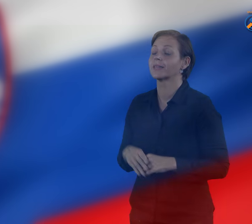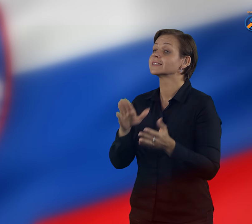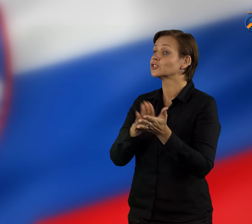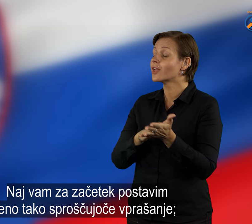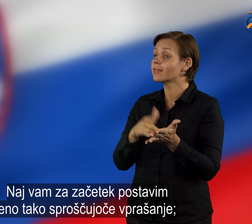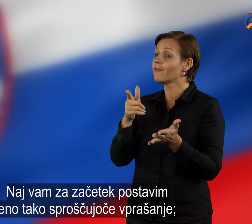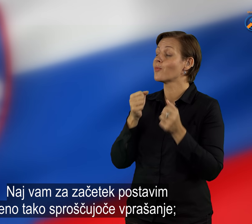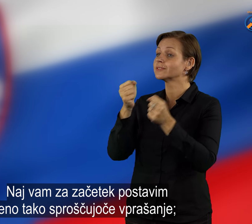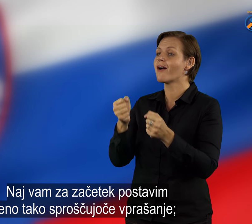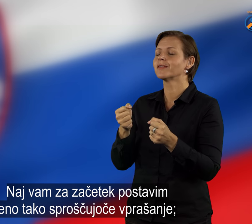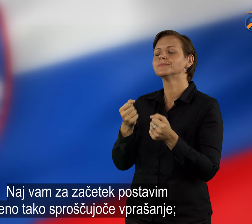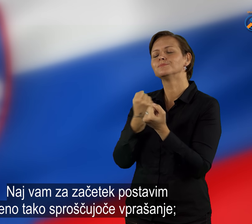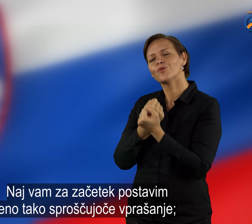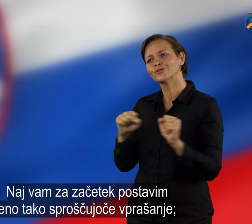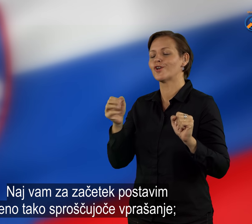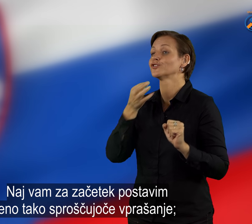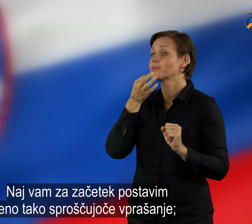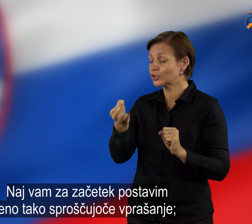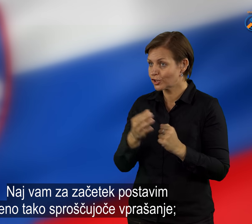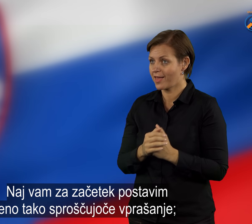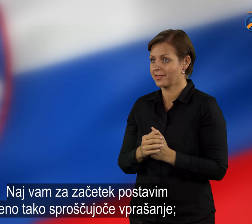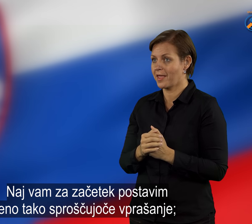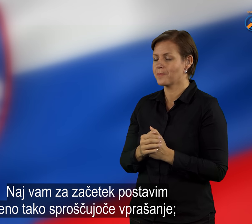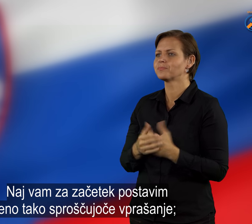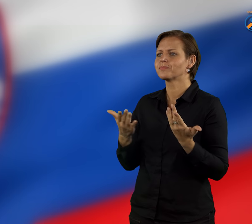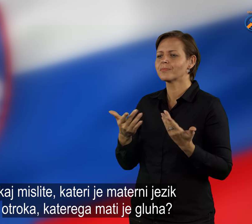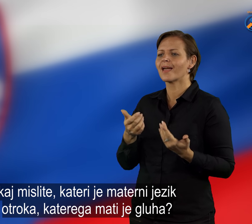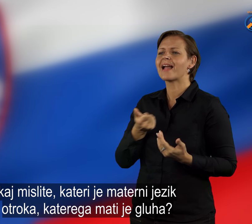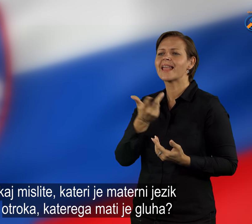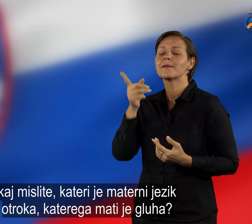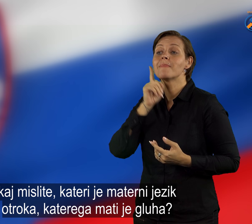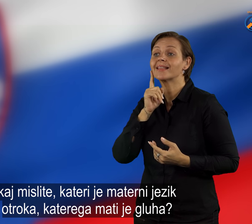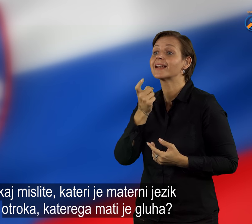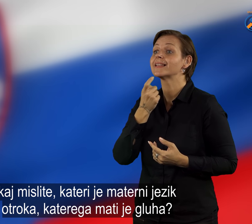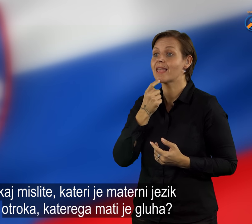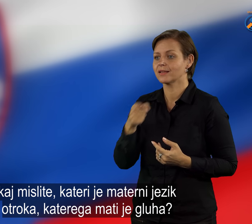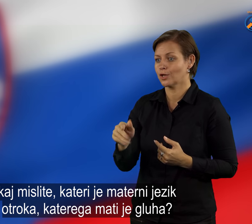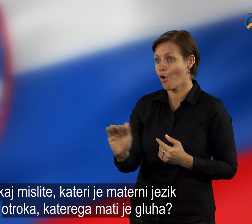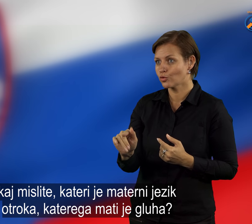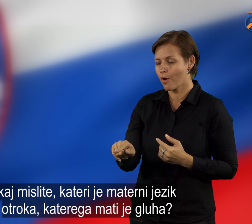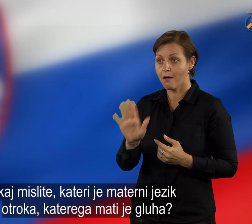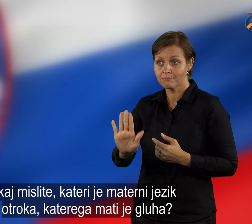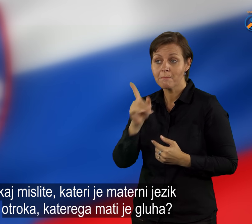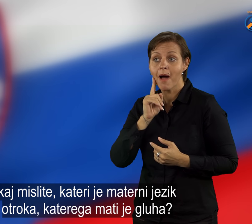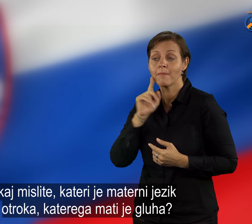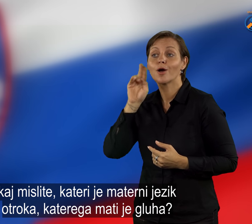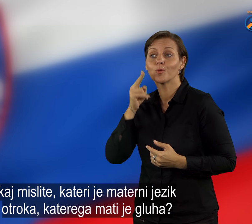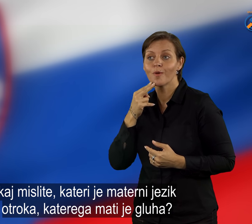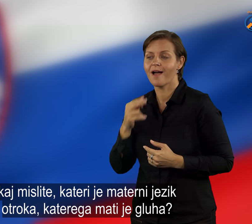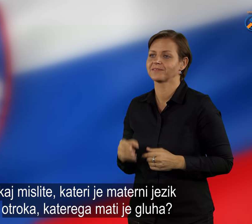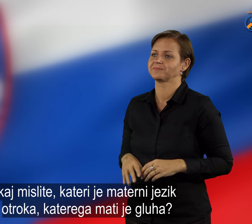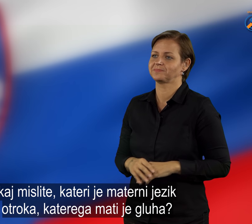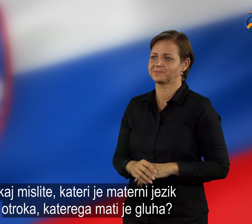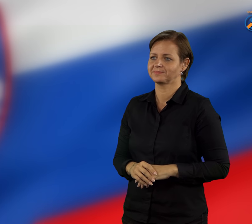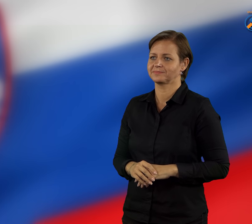Naj vam za začetek postavim eno tako sproščujoče vprašanje. Kaj mislite, kateri je materni jezik otroka, katerega